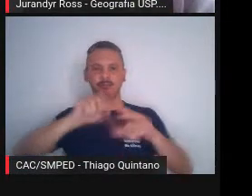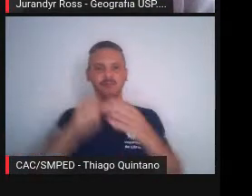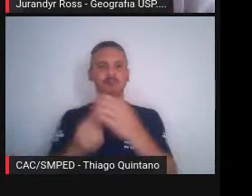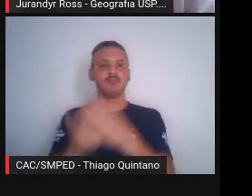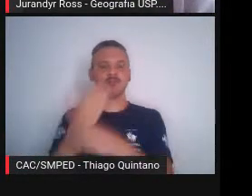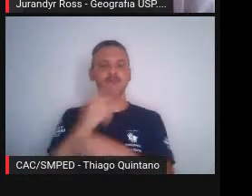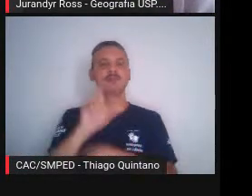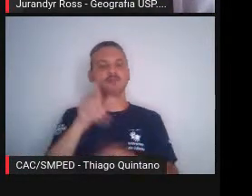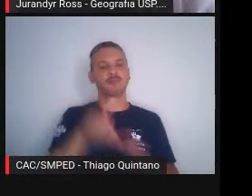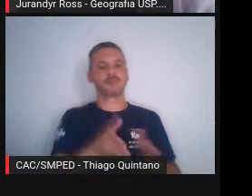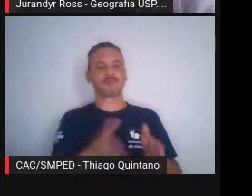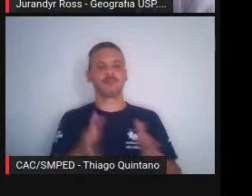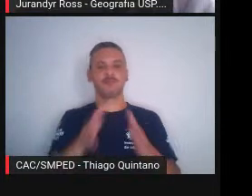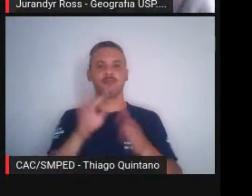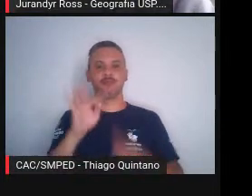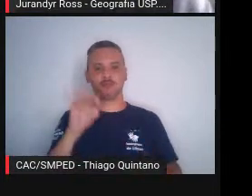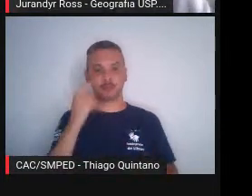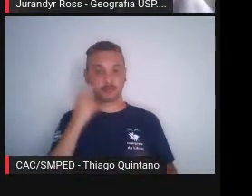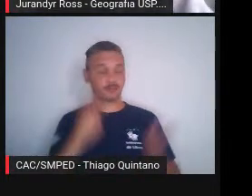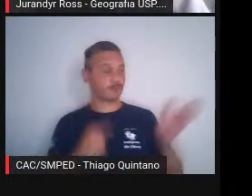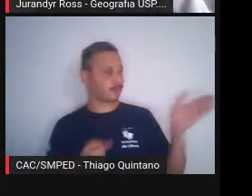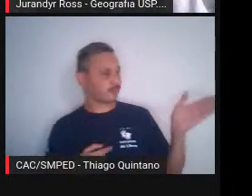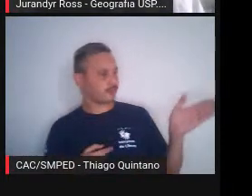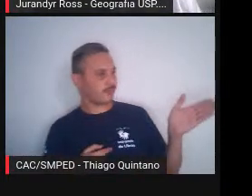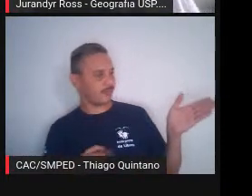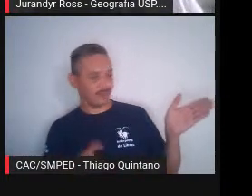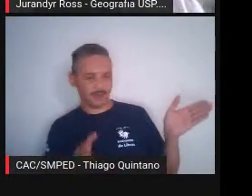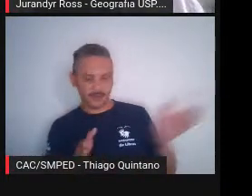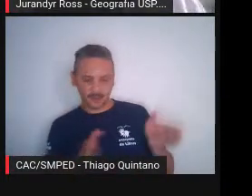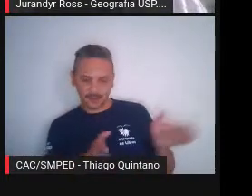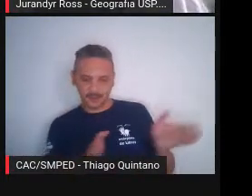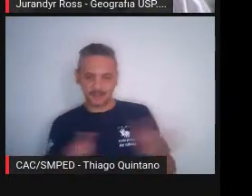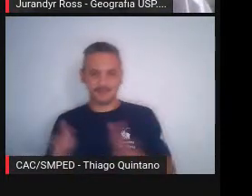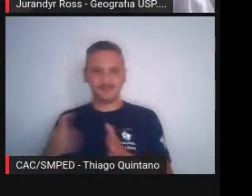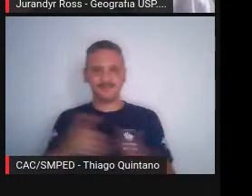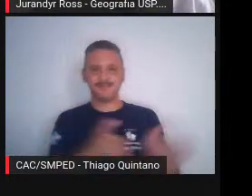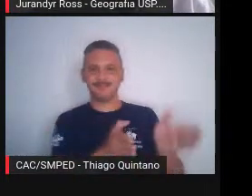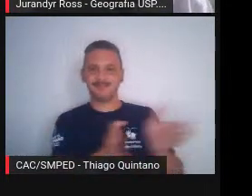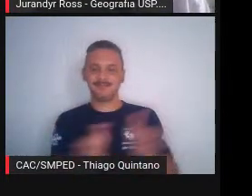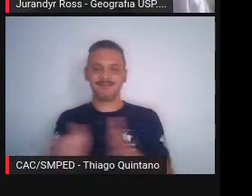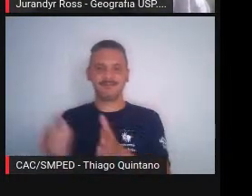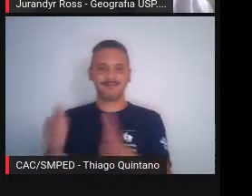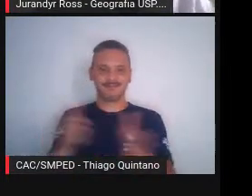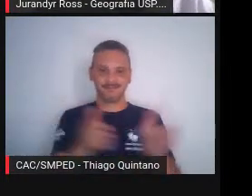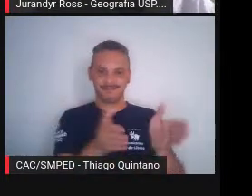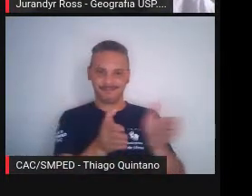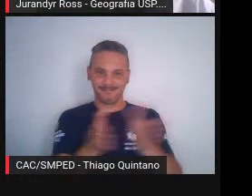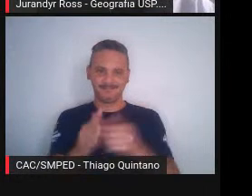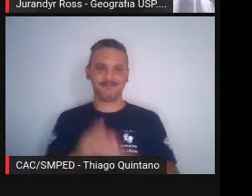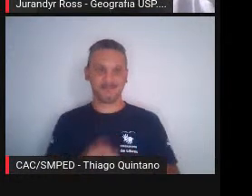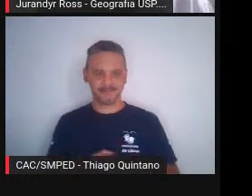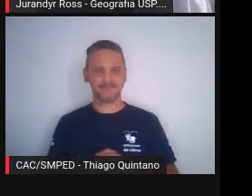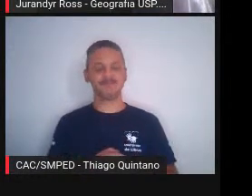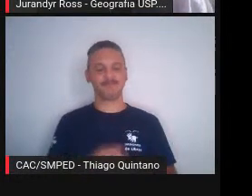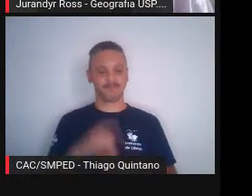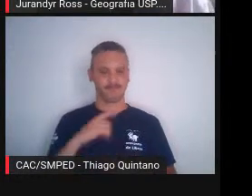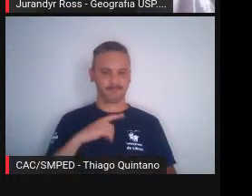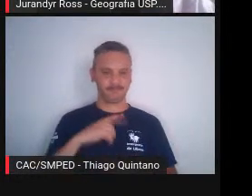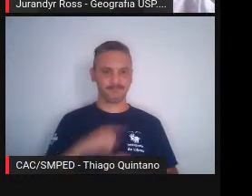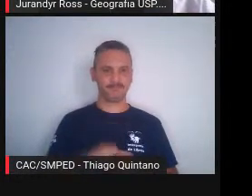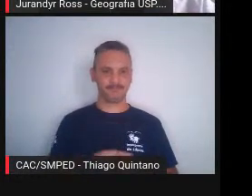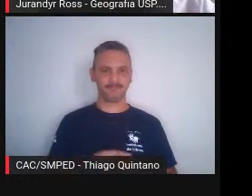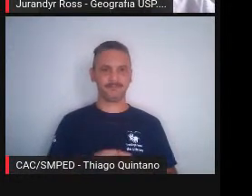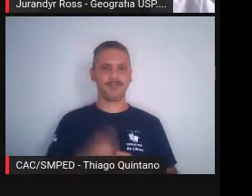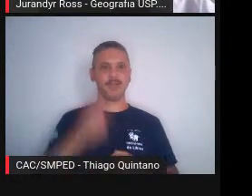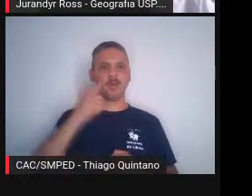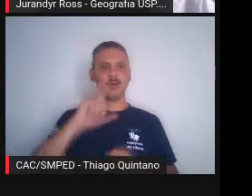rio. Isso aqui foi tirado da tese do Luz, com o Doutor Luz, algumas outras